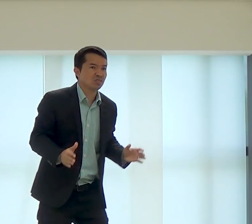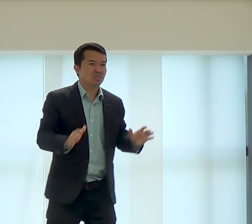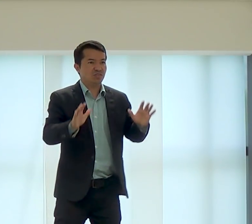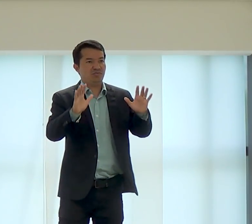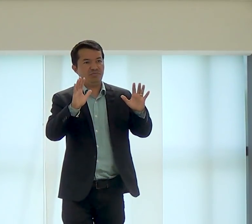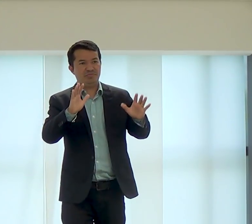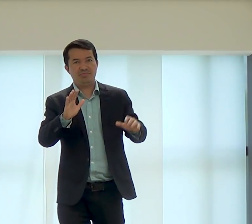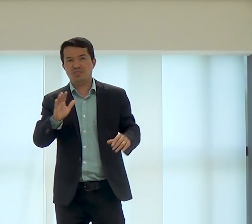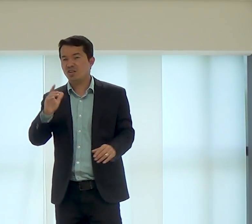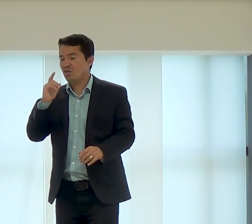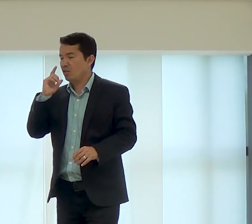entender,